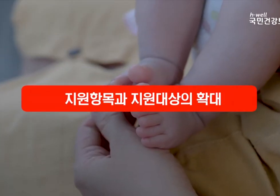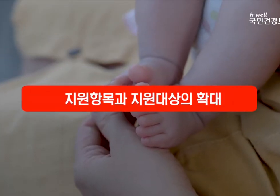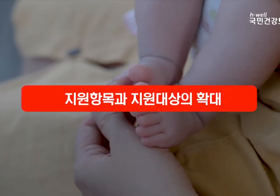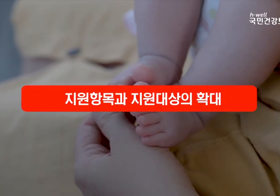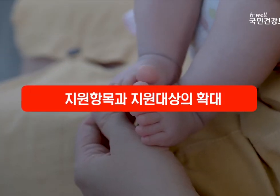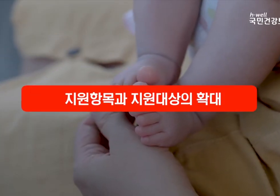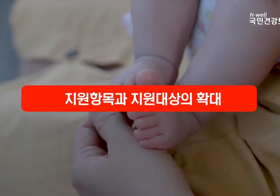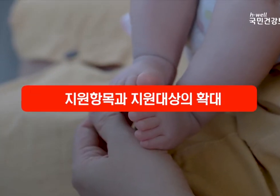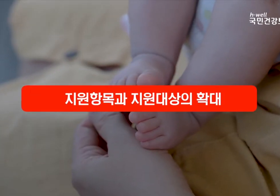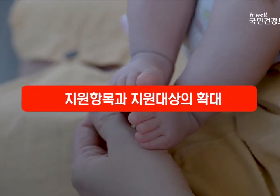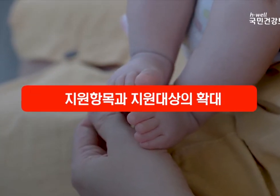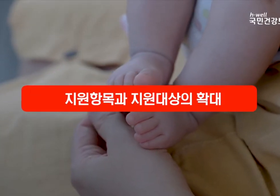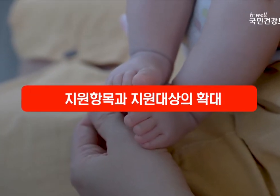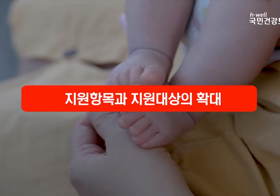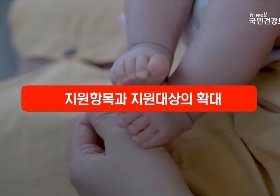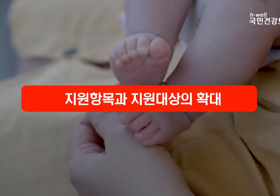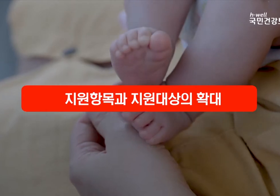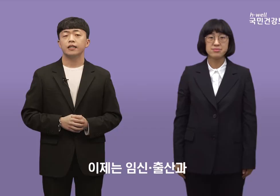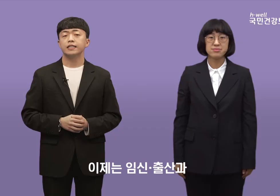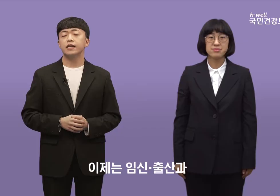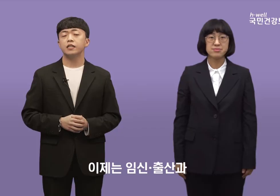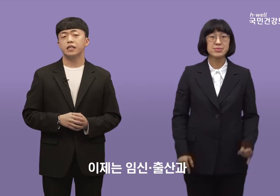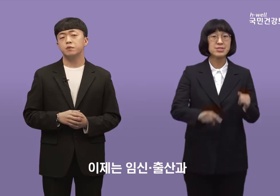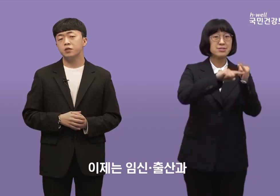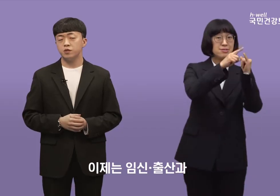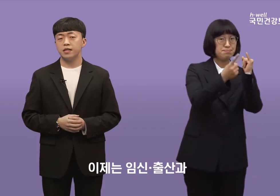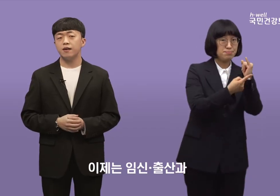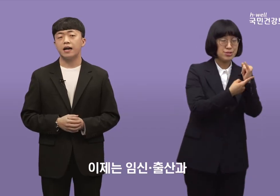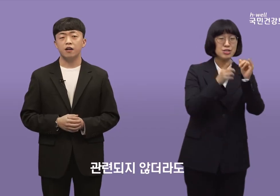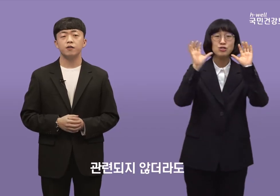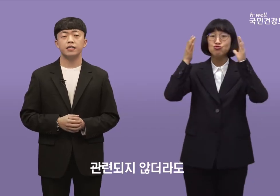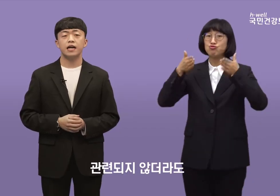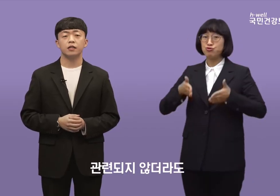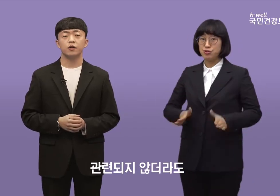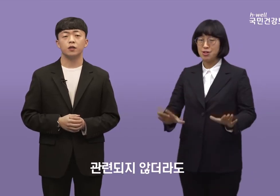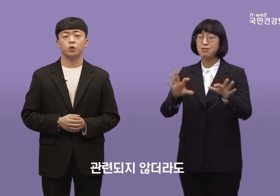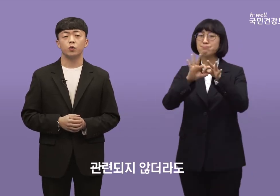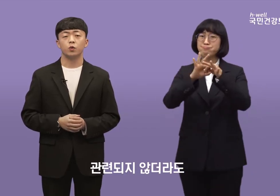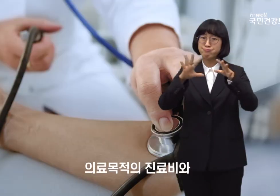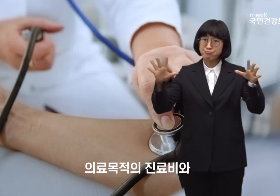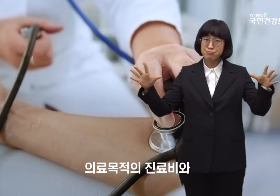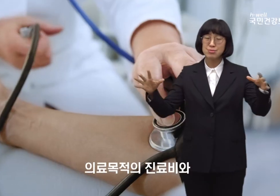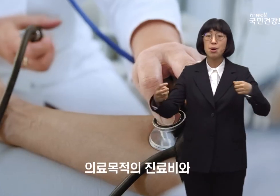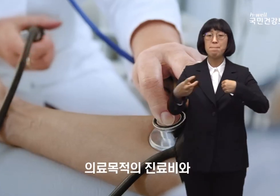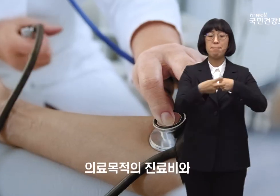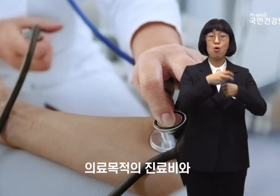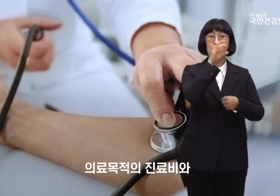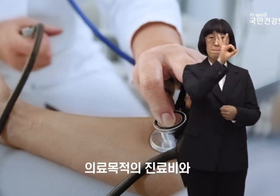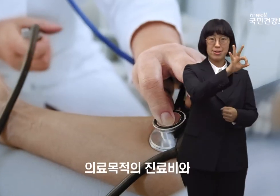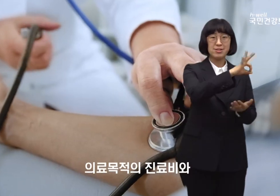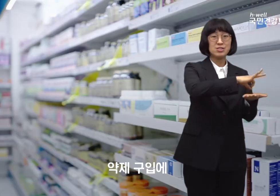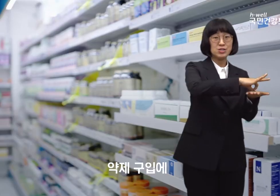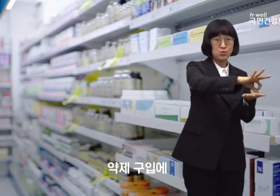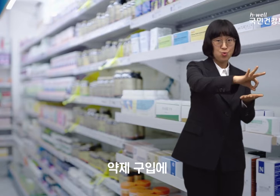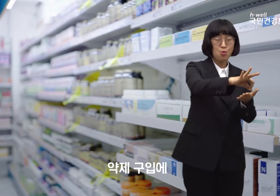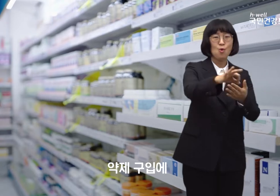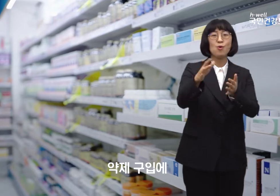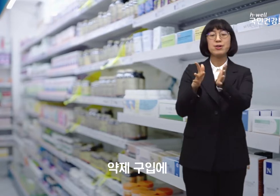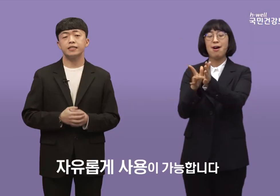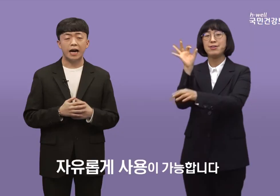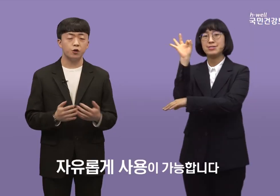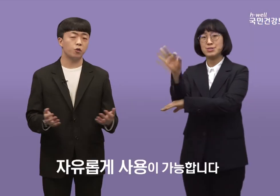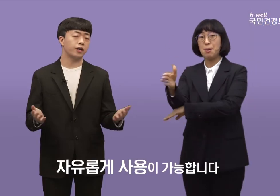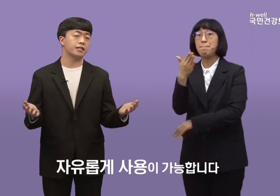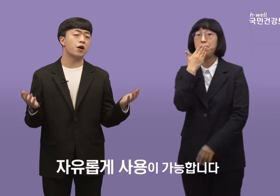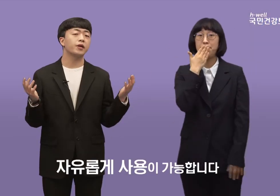지원 항목과 지원 대상의 학대 이제는 임신출산과 관련되지 않더라도 의료목적의 진료비와 약제